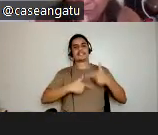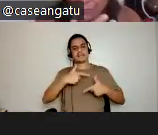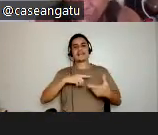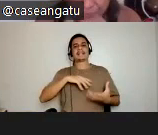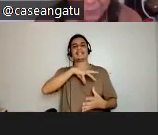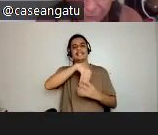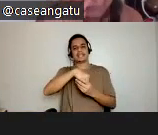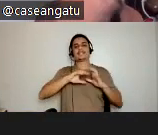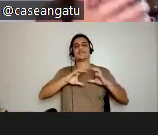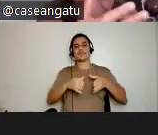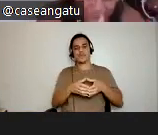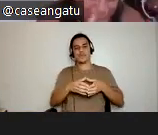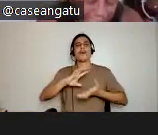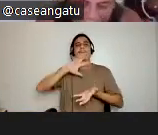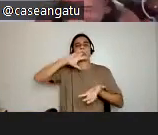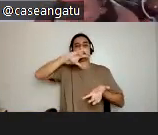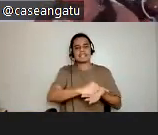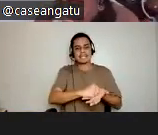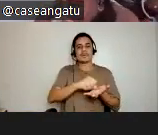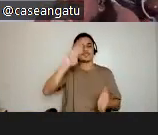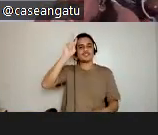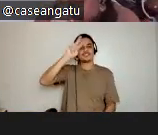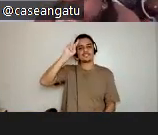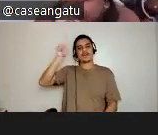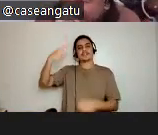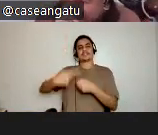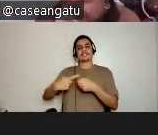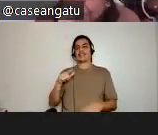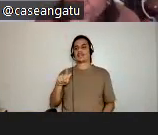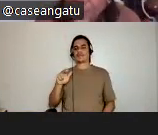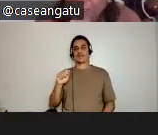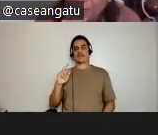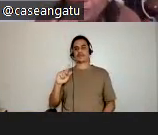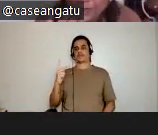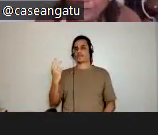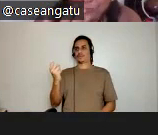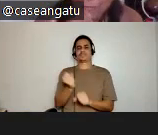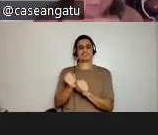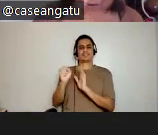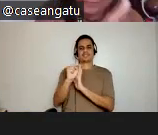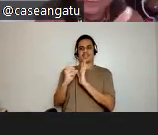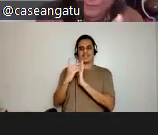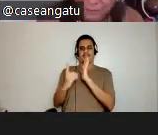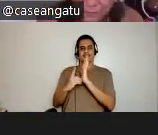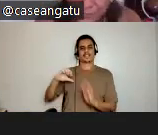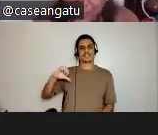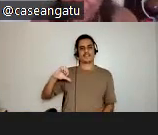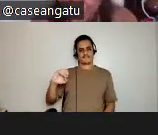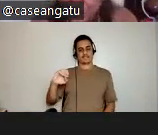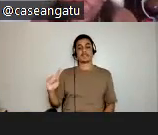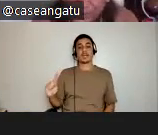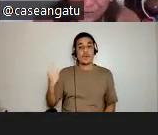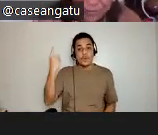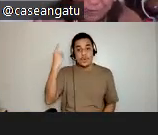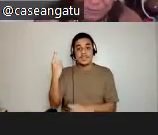Patrimônio Histórico, Arquivo Histórico de Guarulhos, na década de 90. A única lei de tobamento da cidade de Guarulhos é de